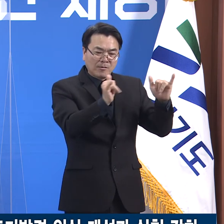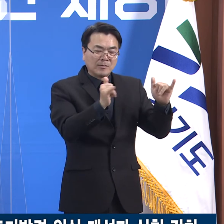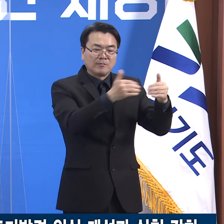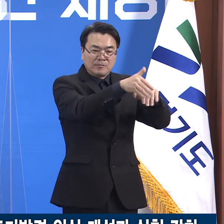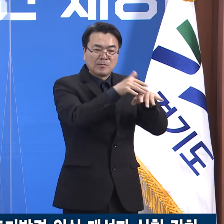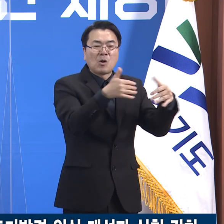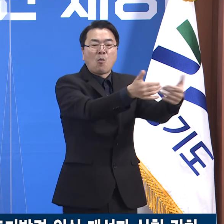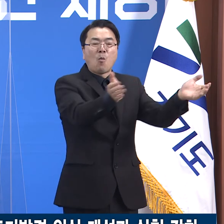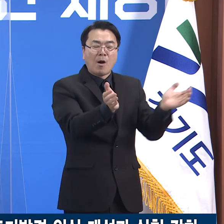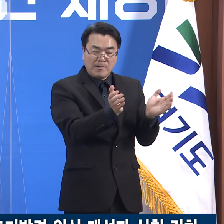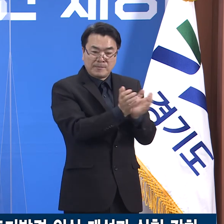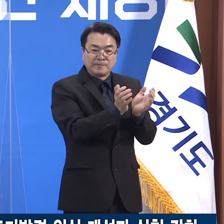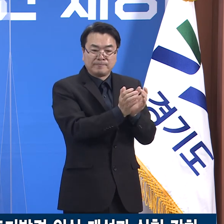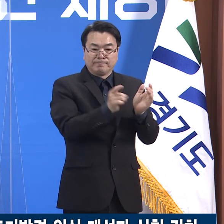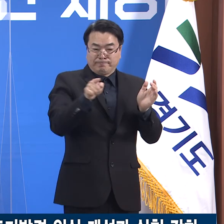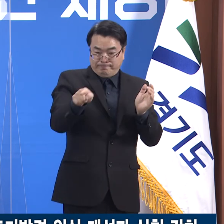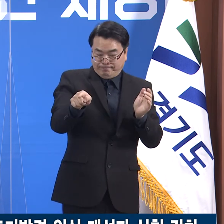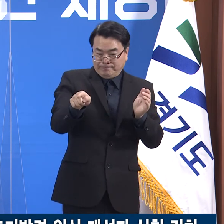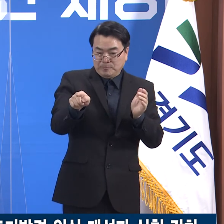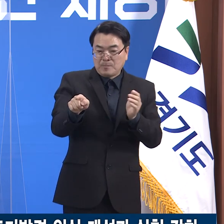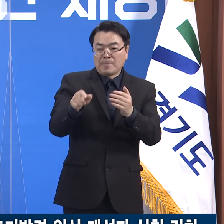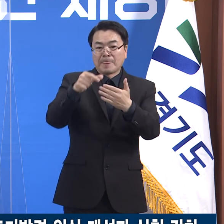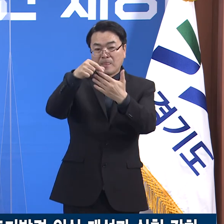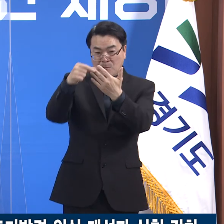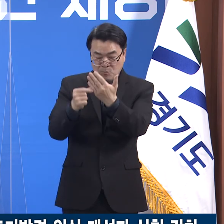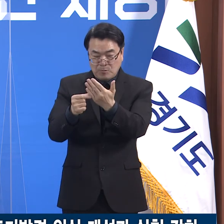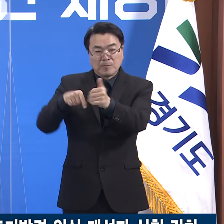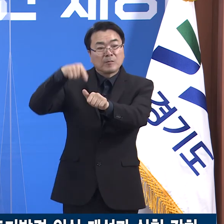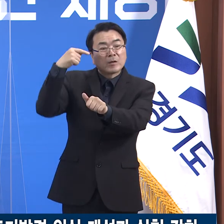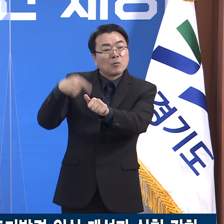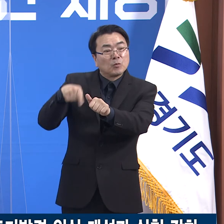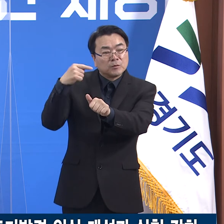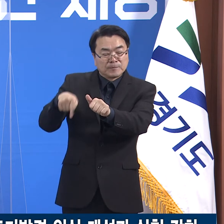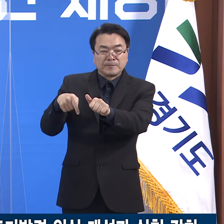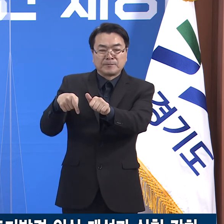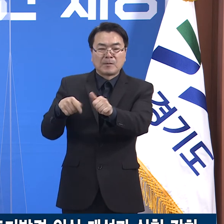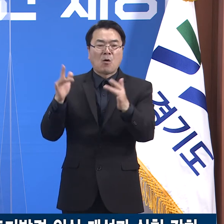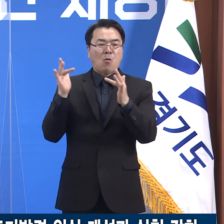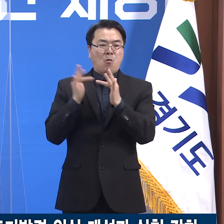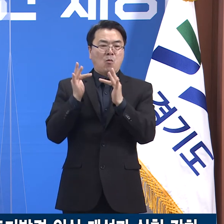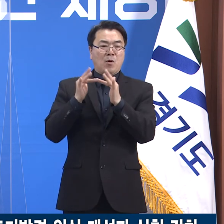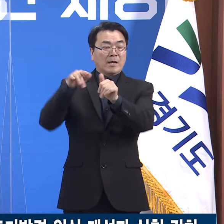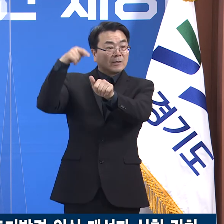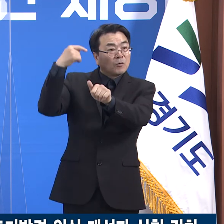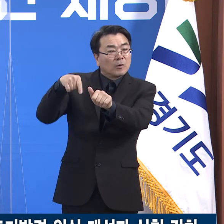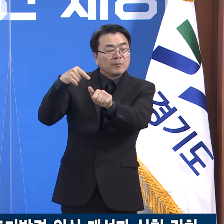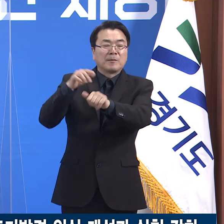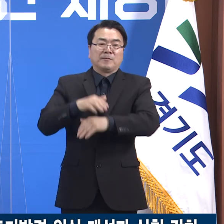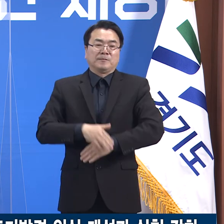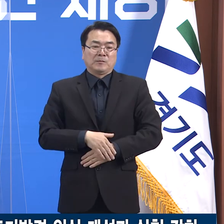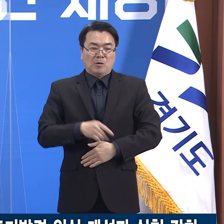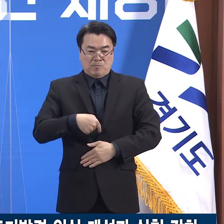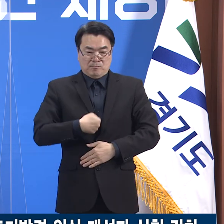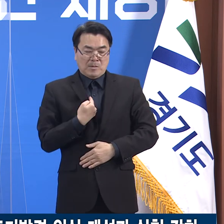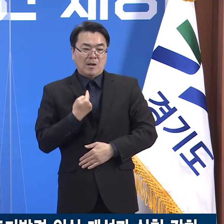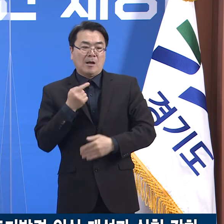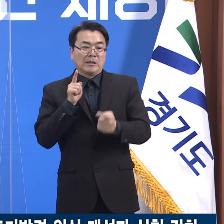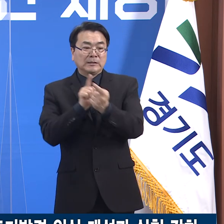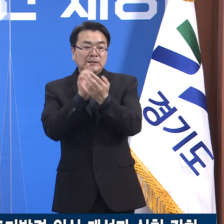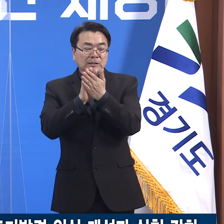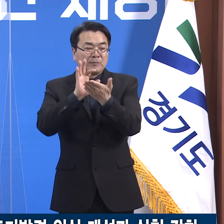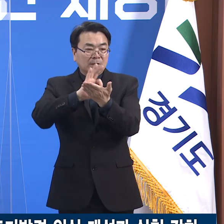관리자를 대상으로 소규모 집합교육을 실시하며 온라인 교육 콘텐츠 및 자율적으로 활용 가능한